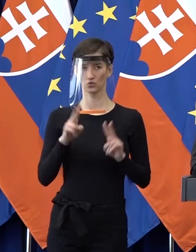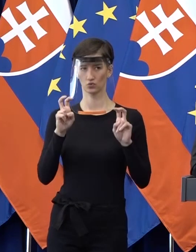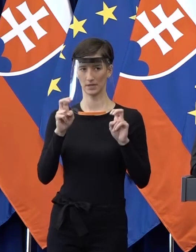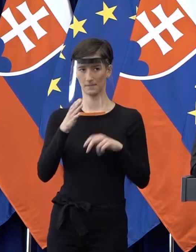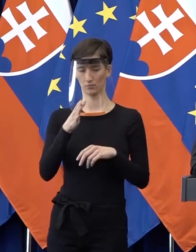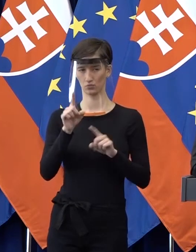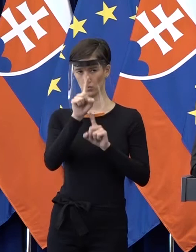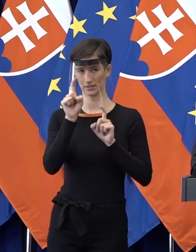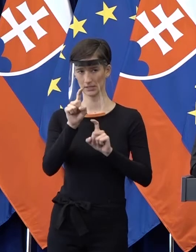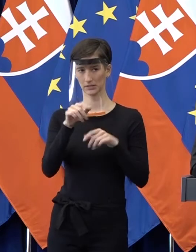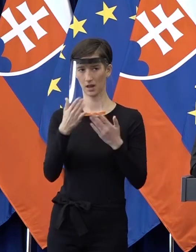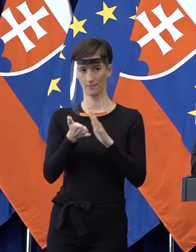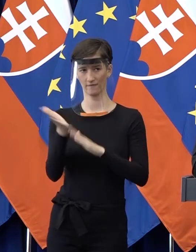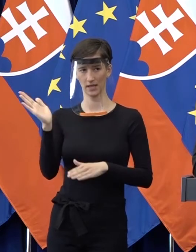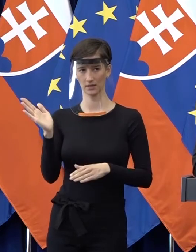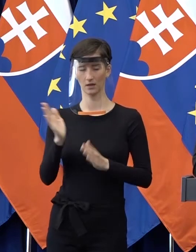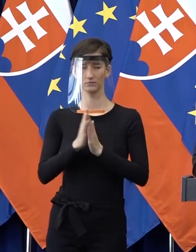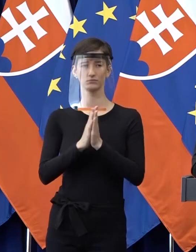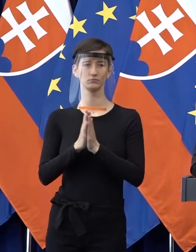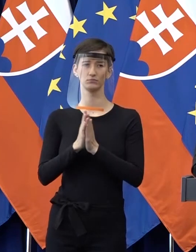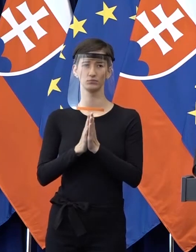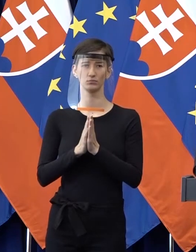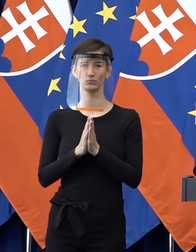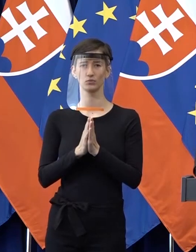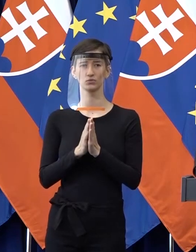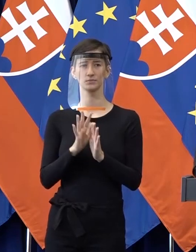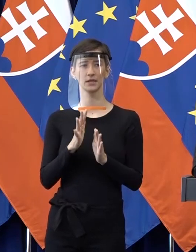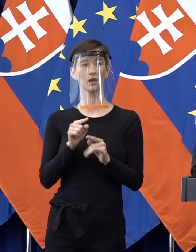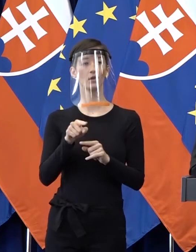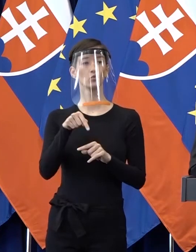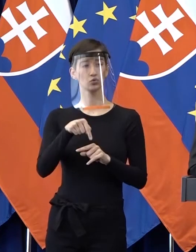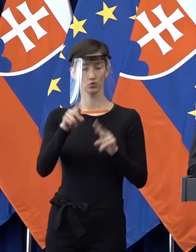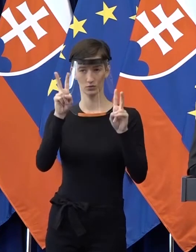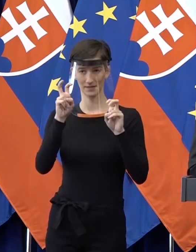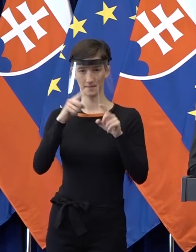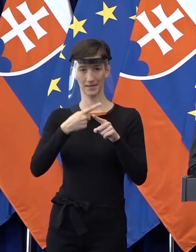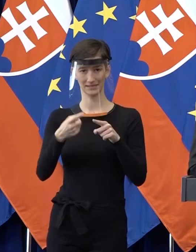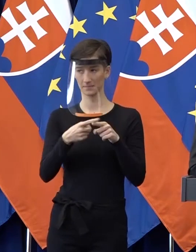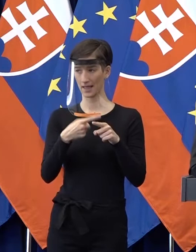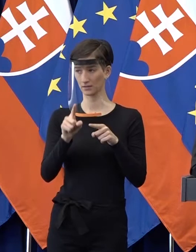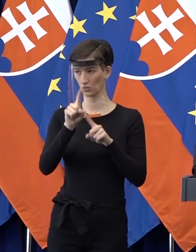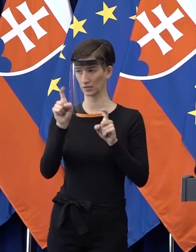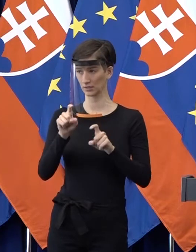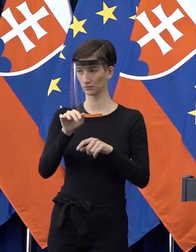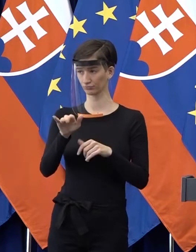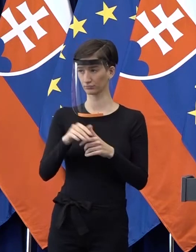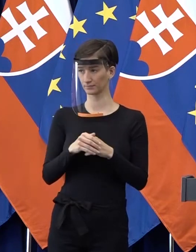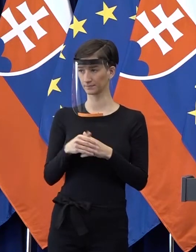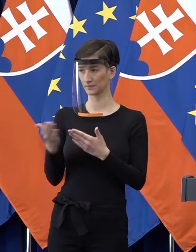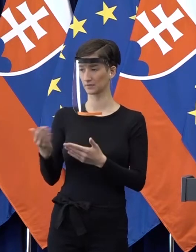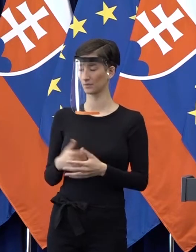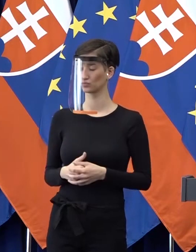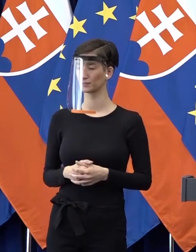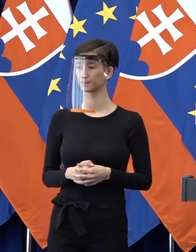ešte to je otázka? Nie, k tomu, čo nás čaká zajtra. Chcem sa opýtať najprv, či sú ešte otázky k téme leasingu, alebo nie? Nech sa páči.